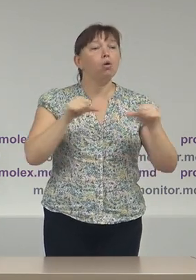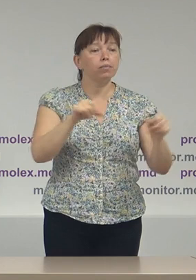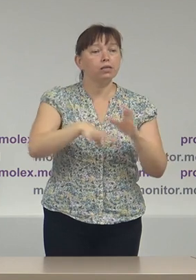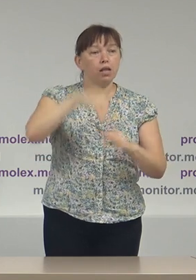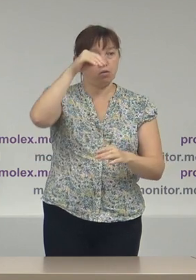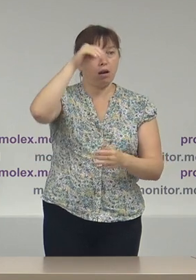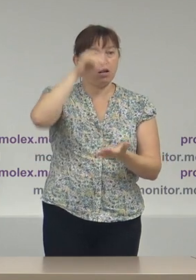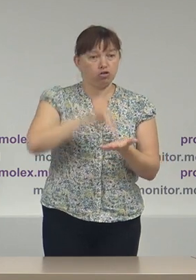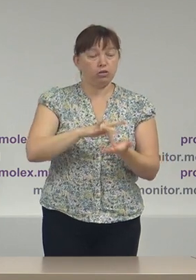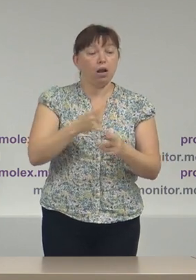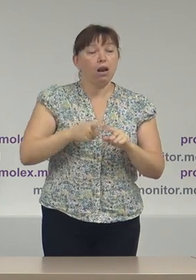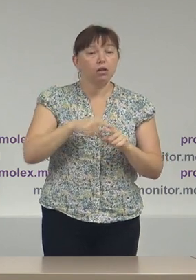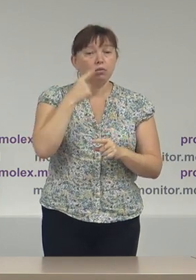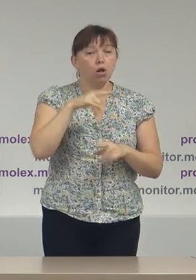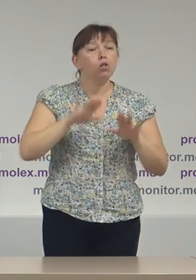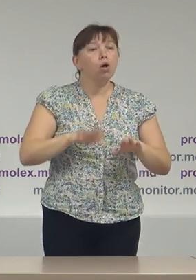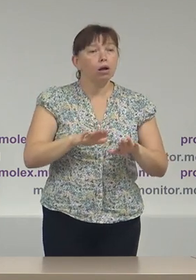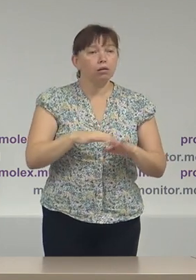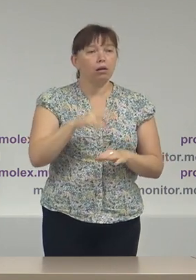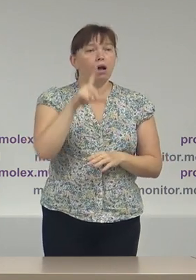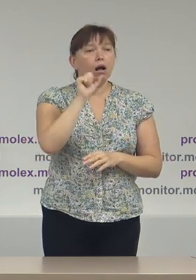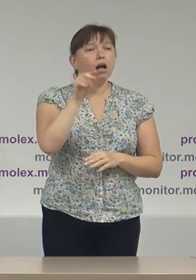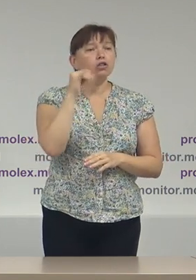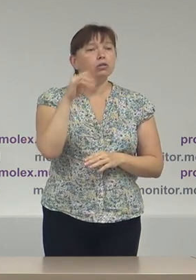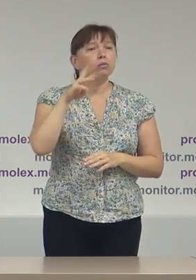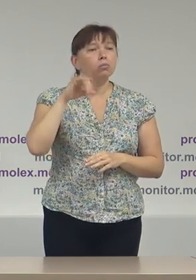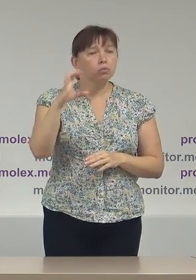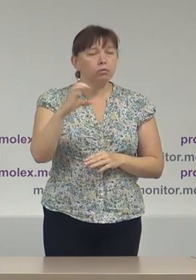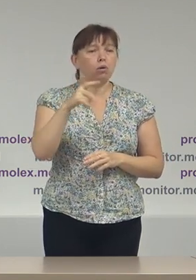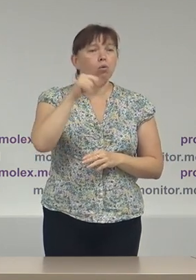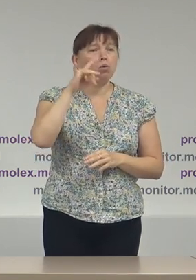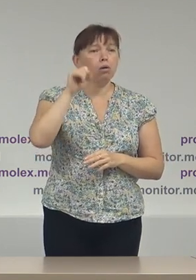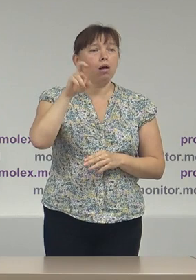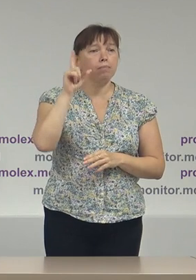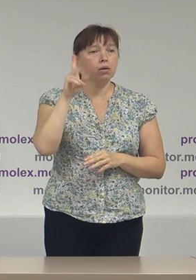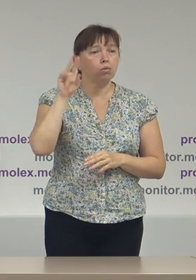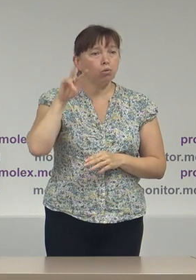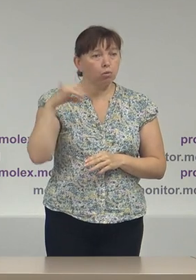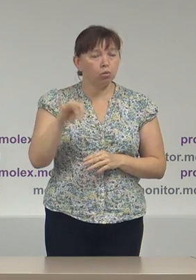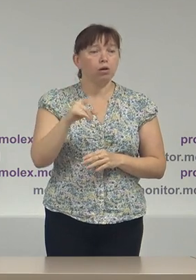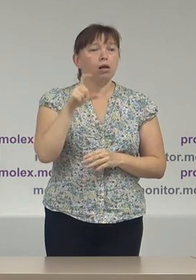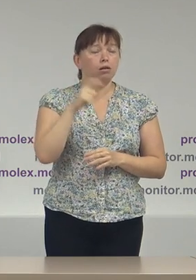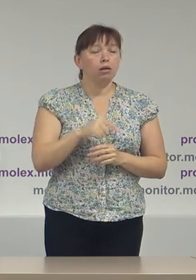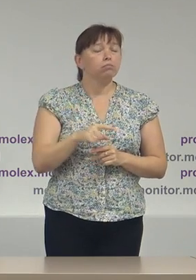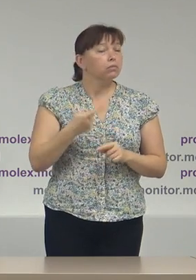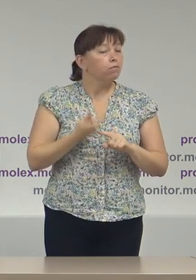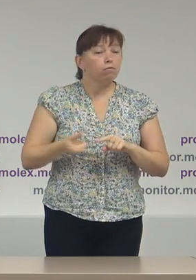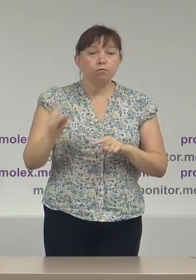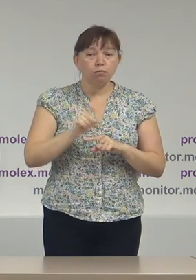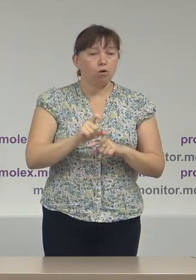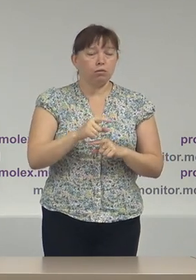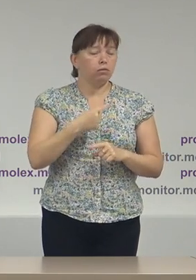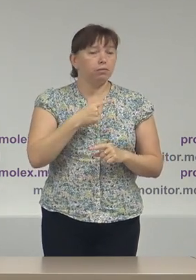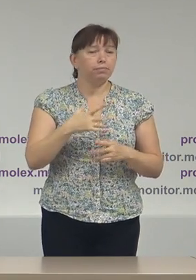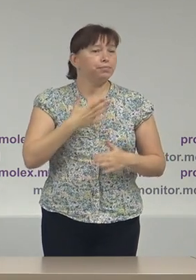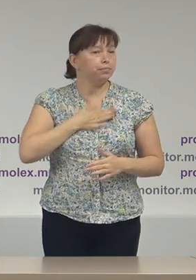Centrale. Aici este vorba de localitățile Hagimus, Răscăiet și Gurăbâcului. Reacții critique potrivit